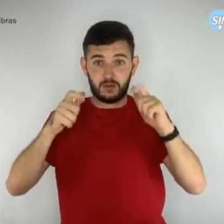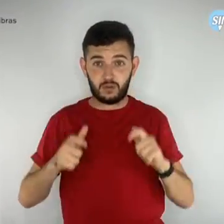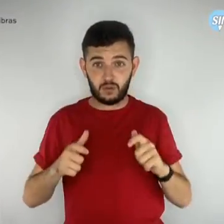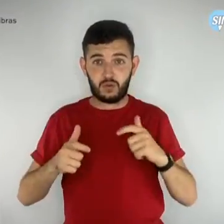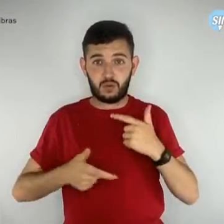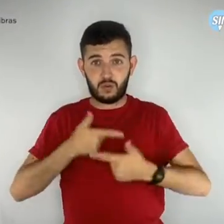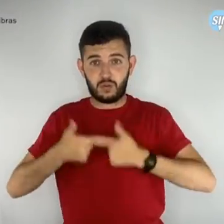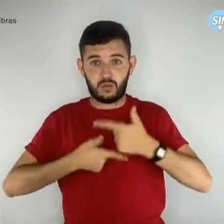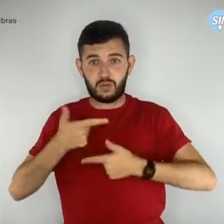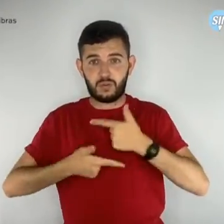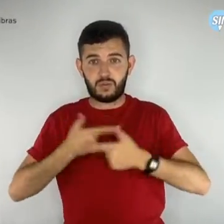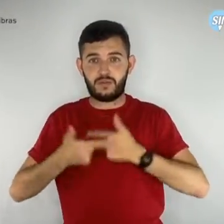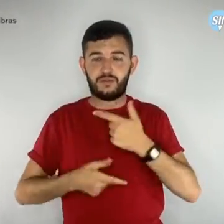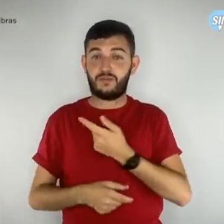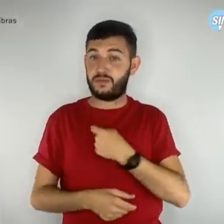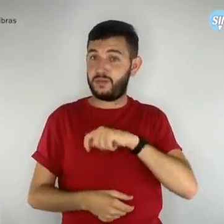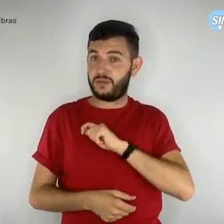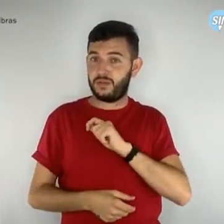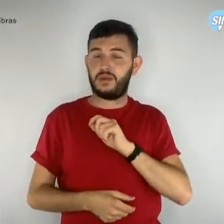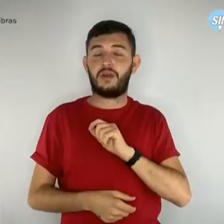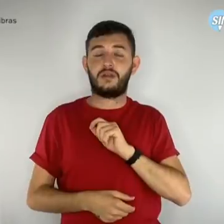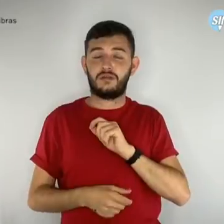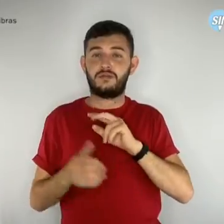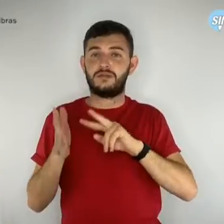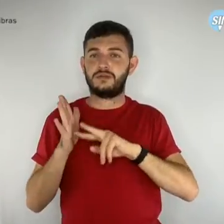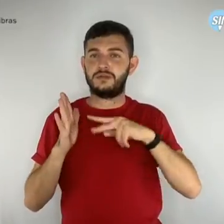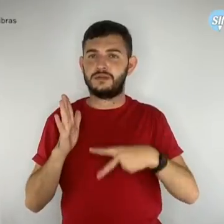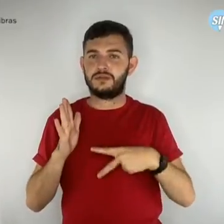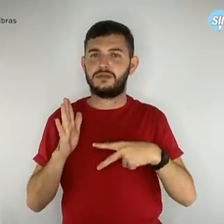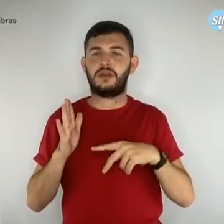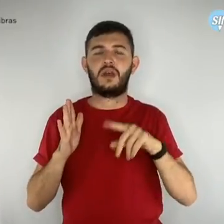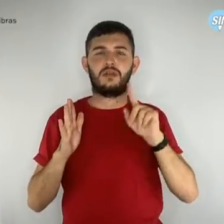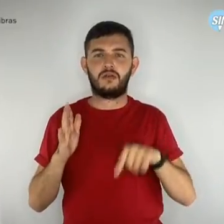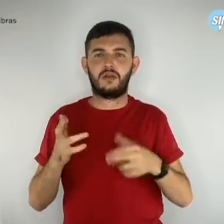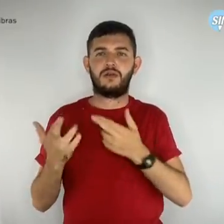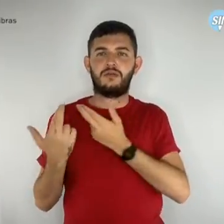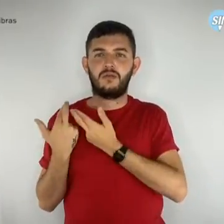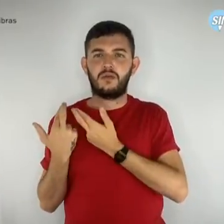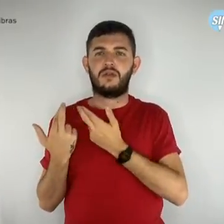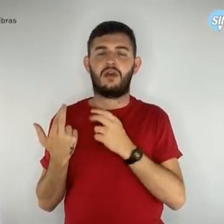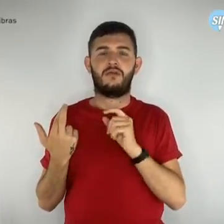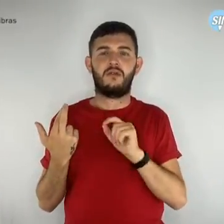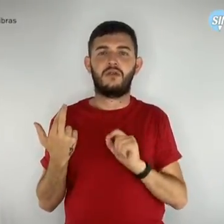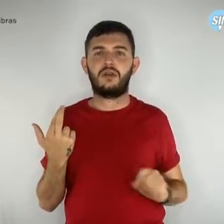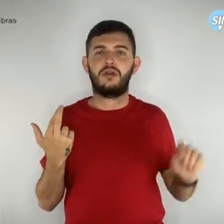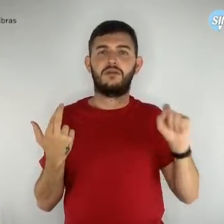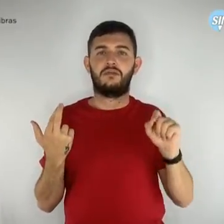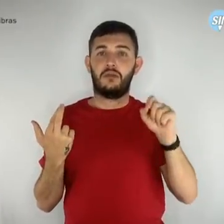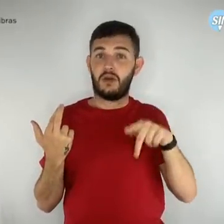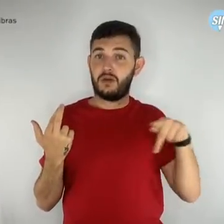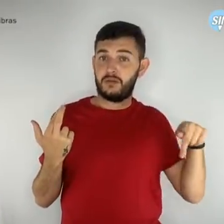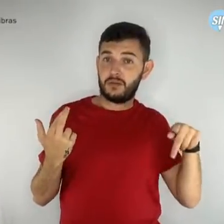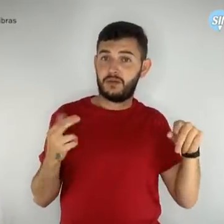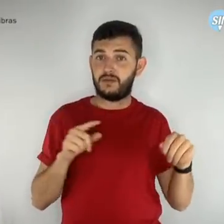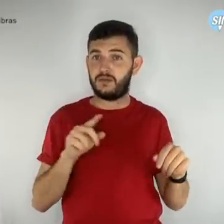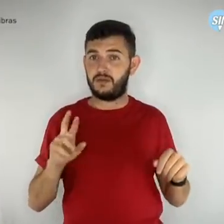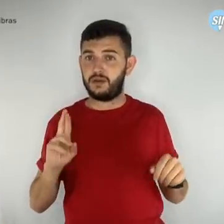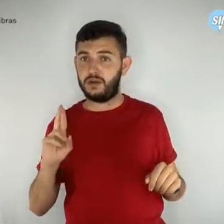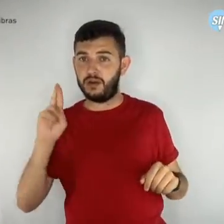O delegado sindical é o interlocutor entre seus pares e o representante da diretoria